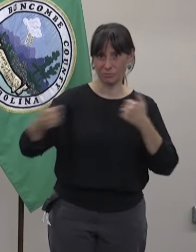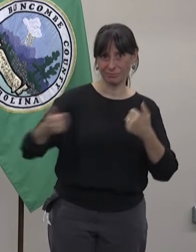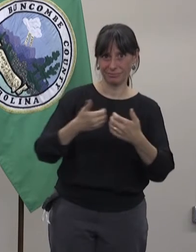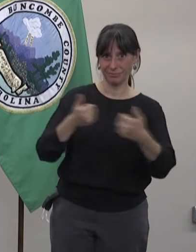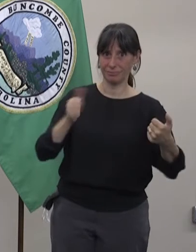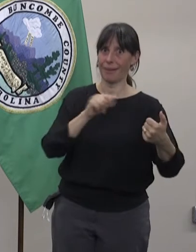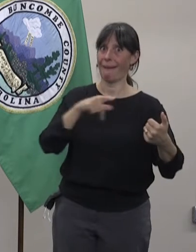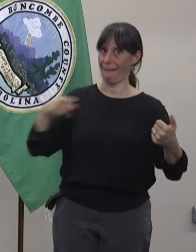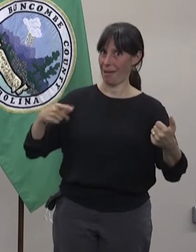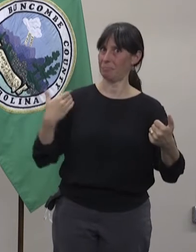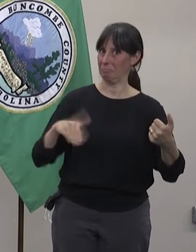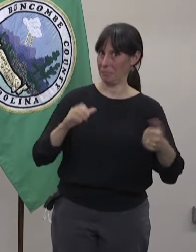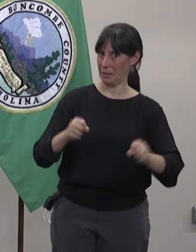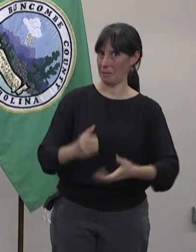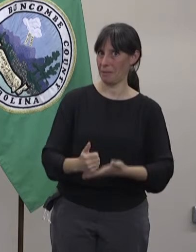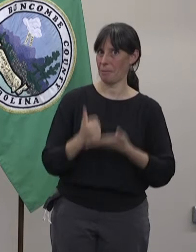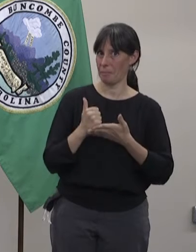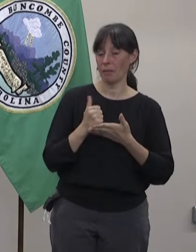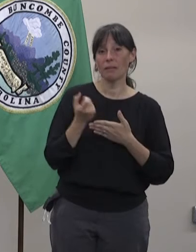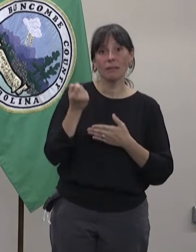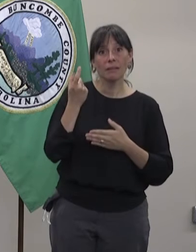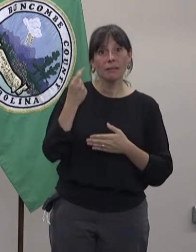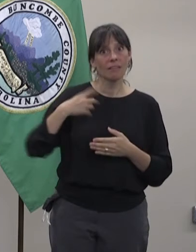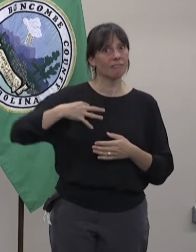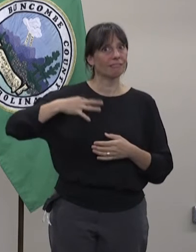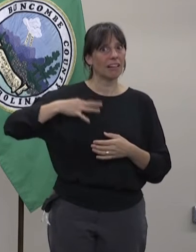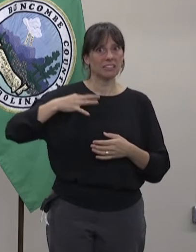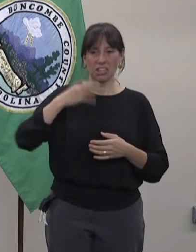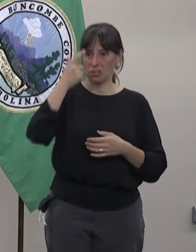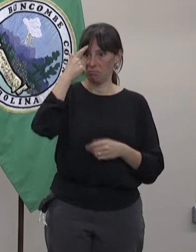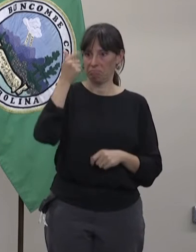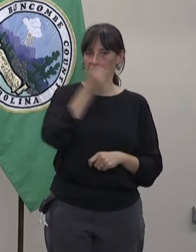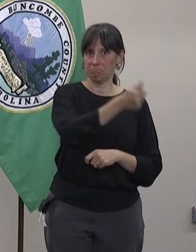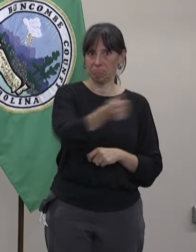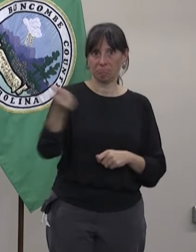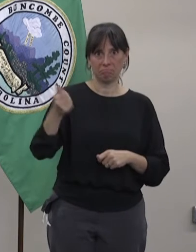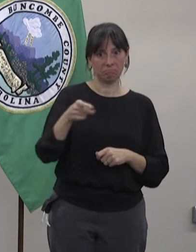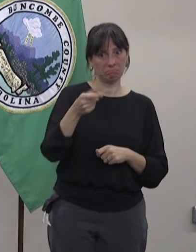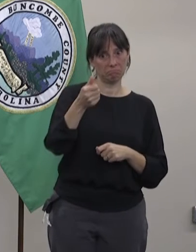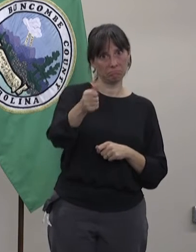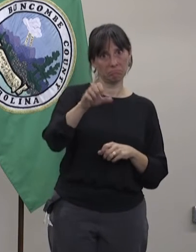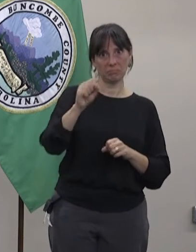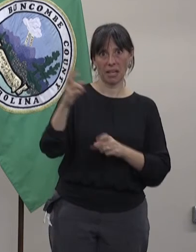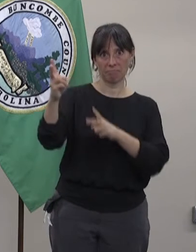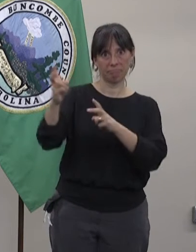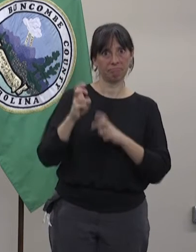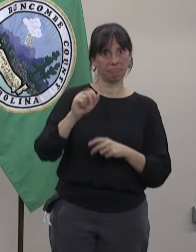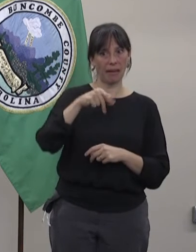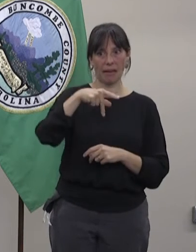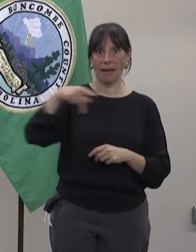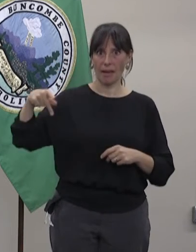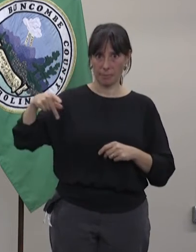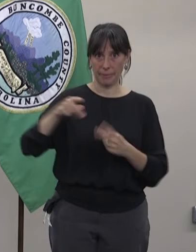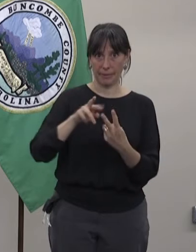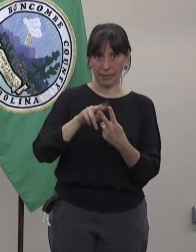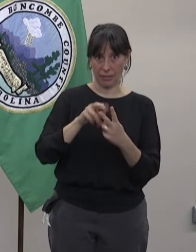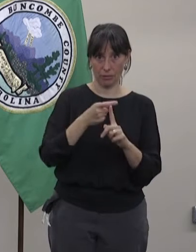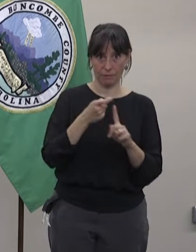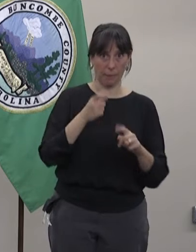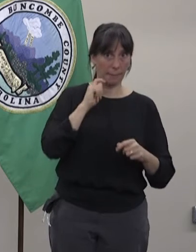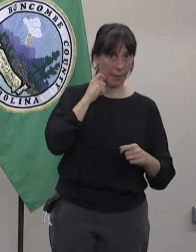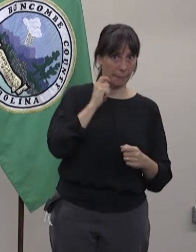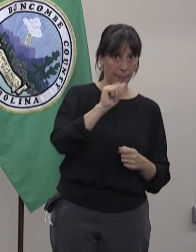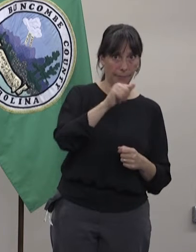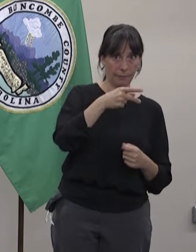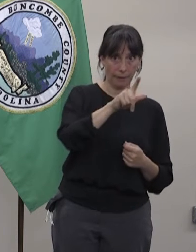O cuando estás en contacto con muchas gentes, como puede ser en un evento deportivo.